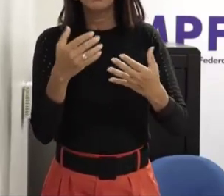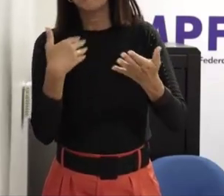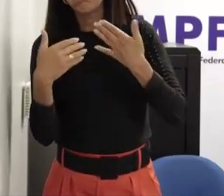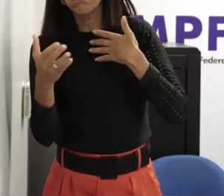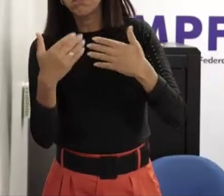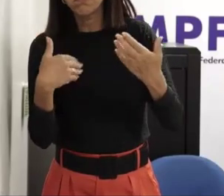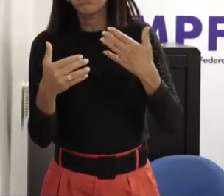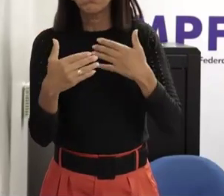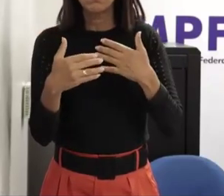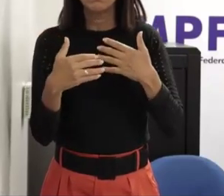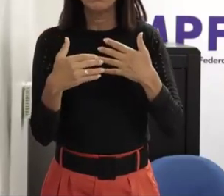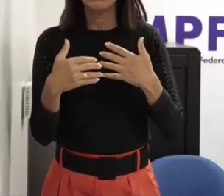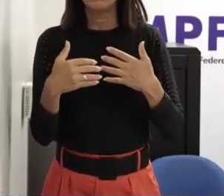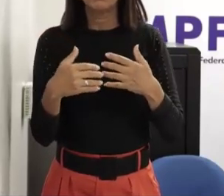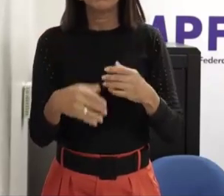que seja né